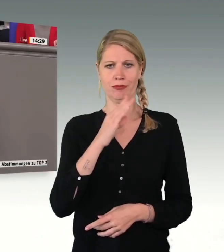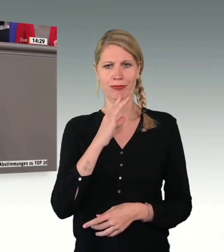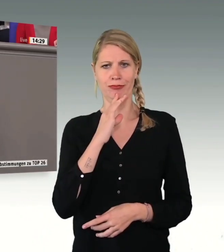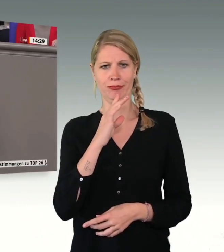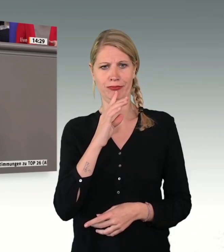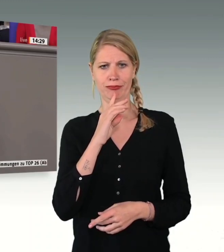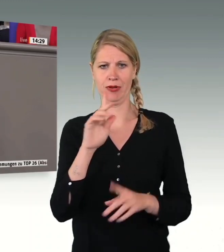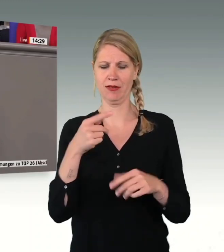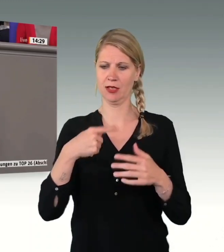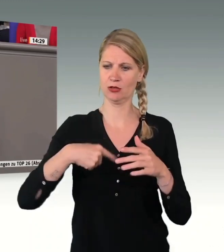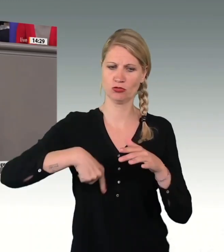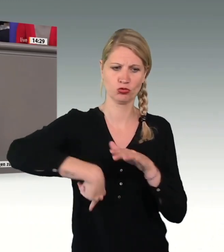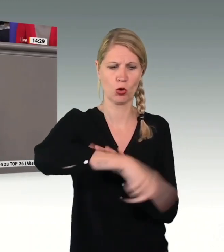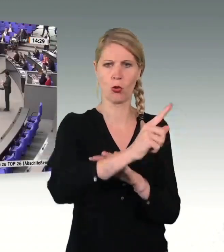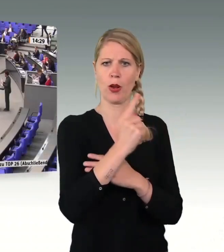geworden sind. Vielen Dank.